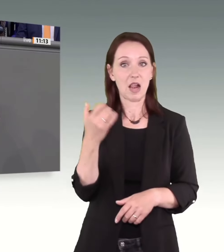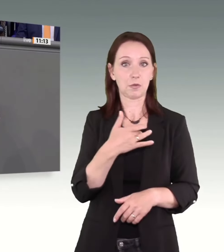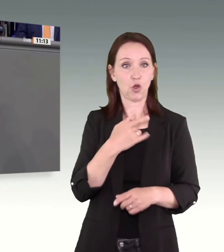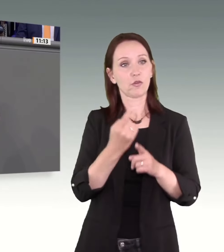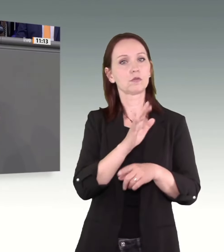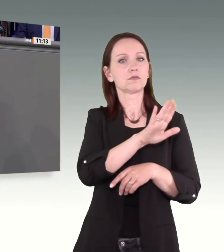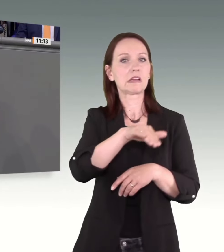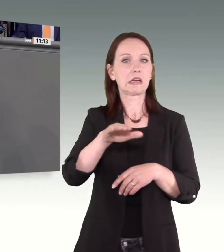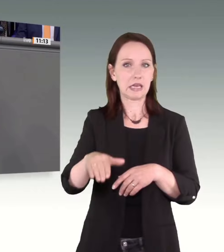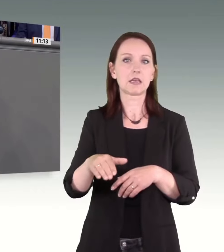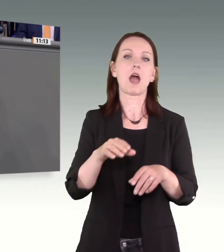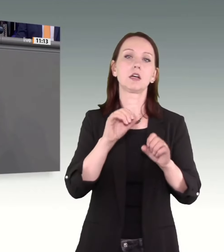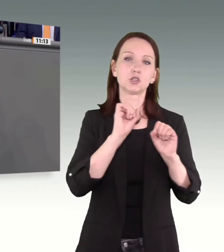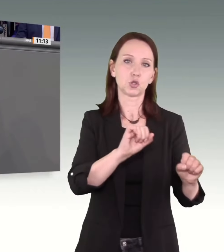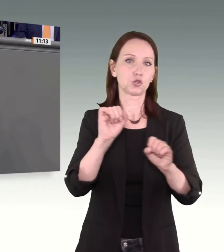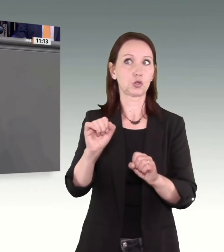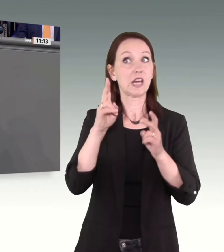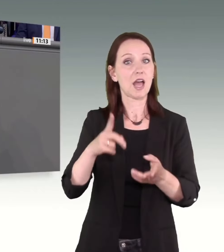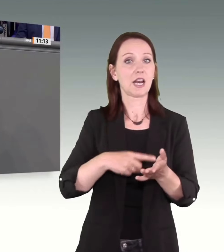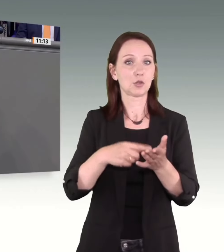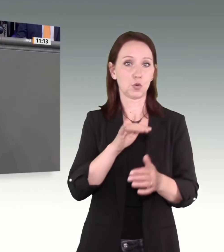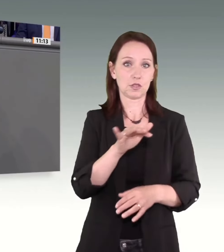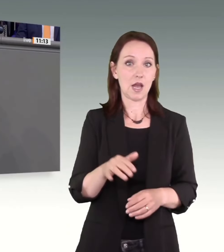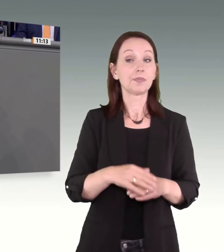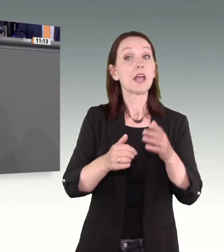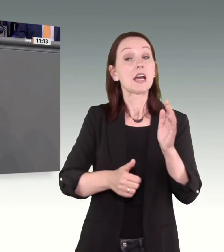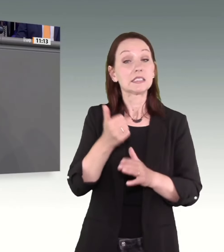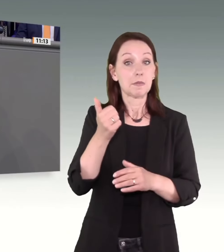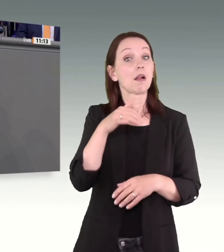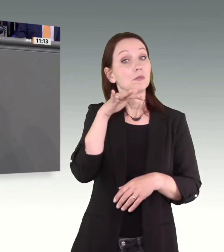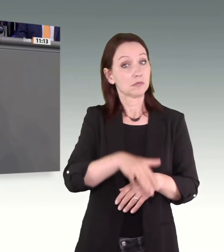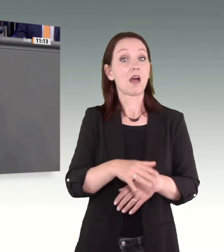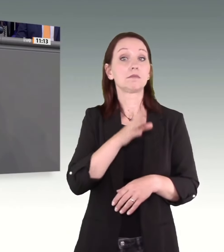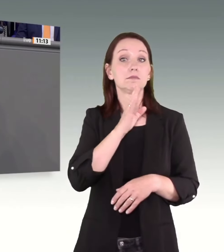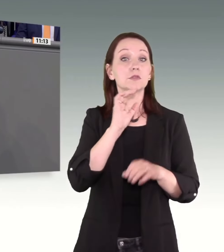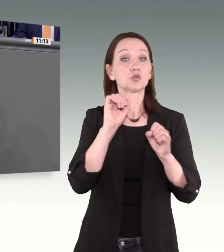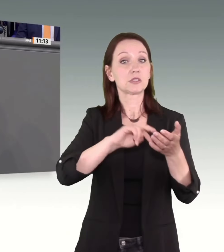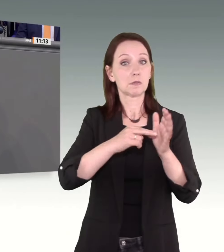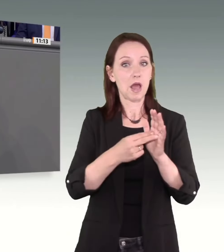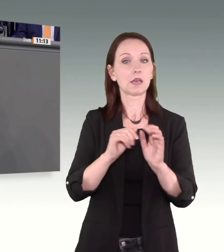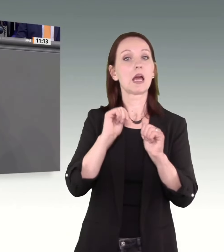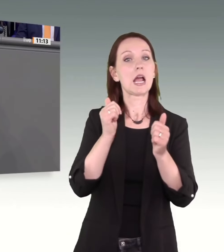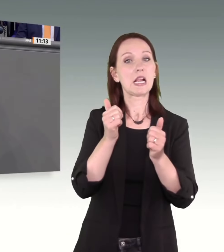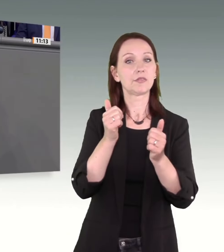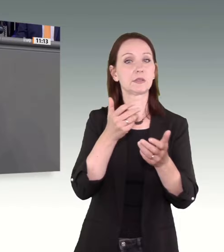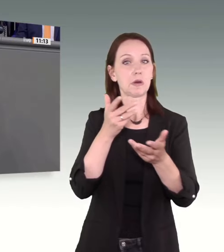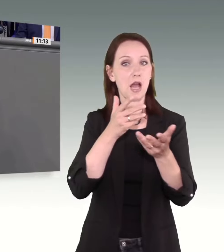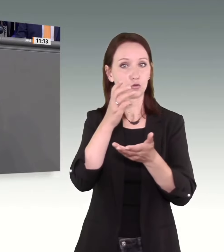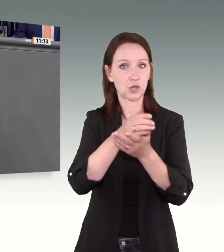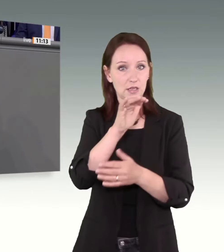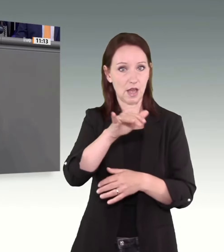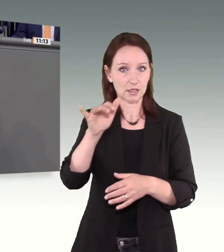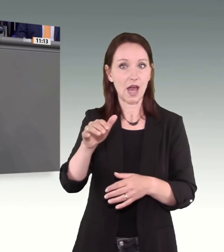ersten Mal sind nicht nur ausreichende Schutzpläne sowie Hilfs und Beratungsstellen apostrophiert, sondern Prävention